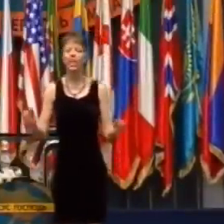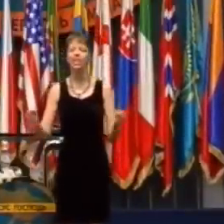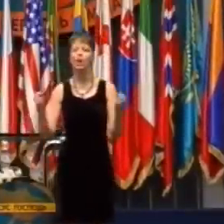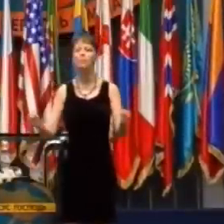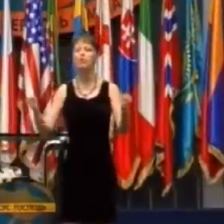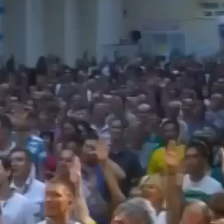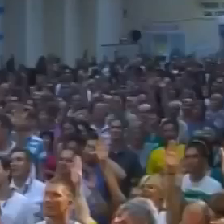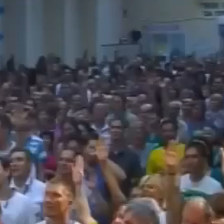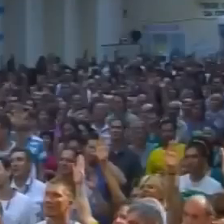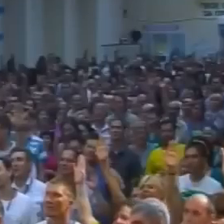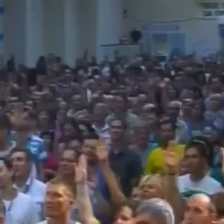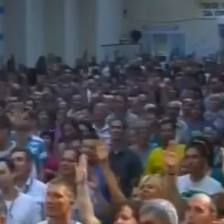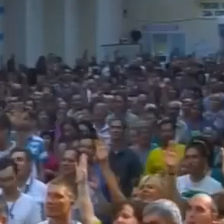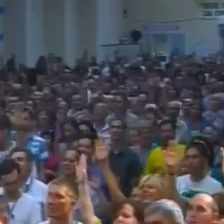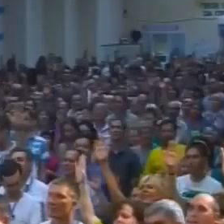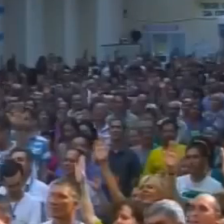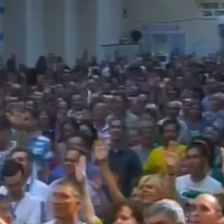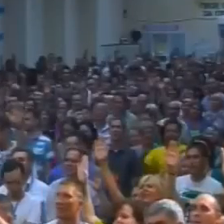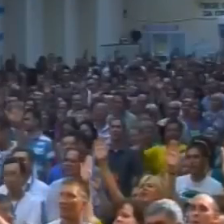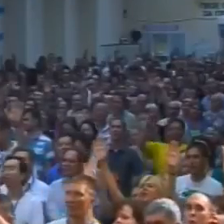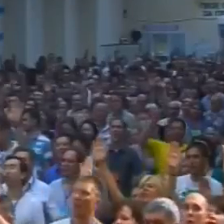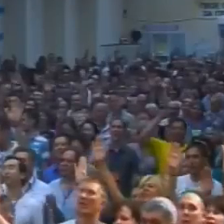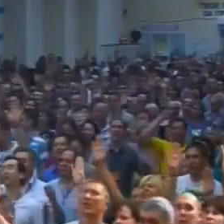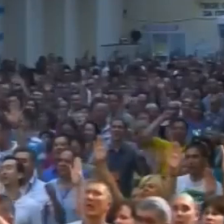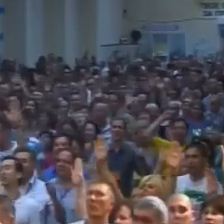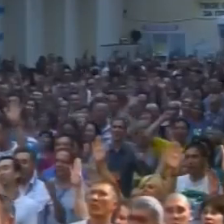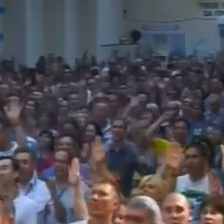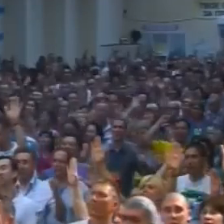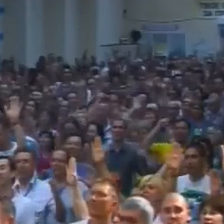Ukrajina bude reprezentovať Božiu slávu.